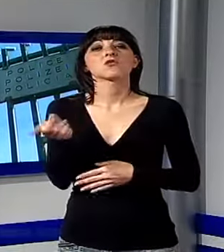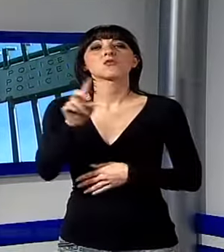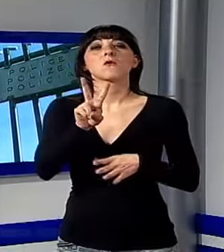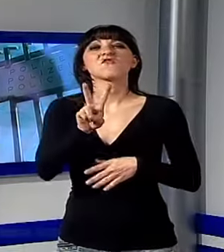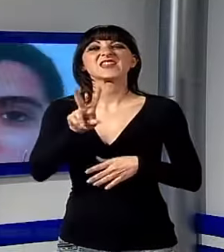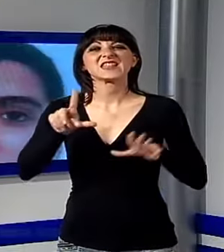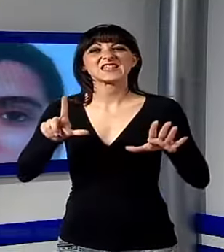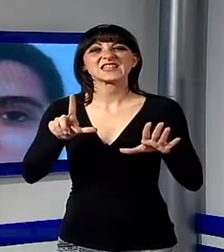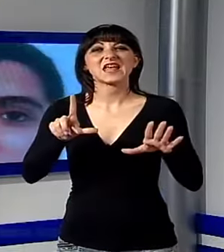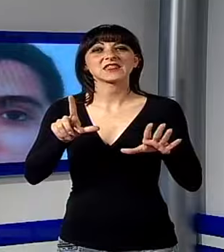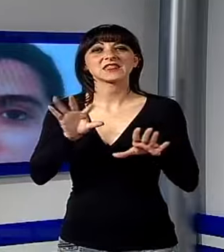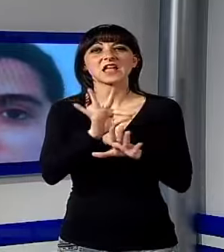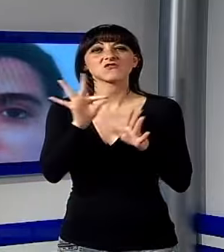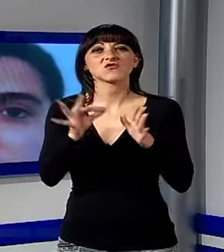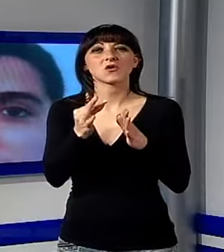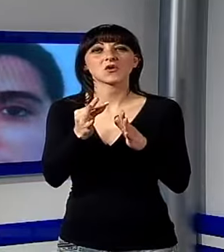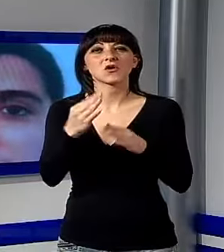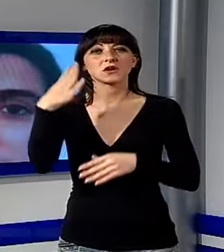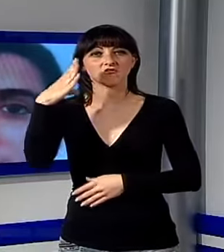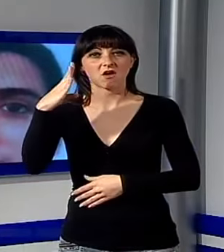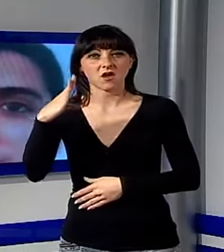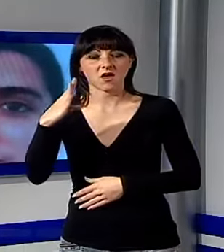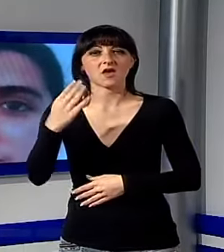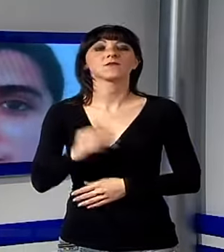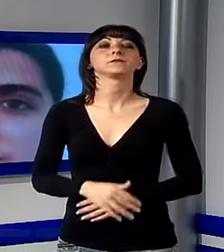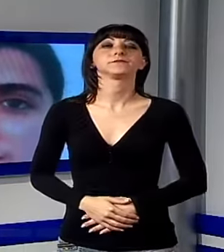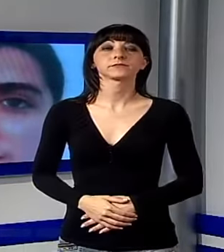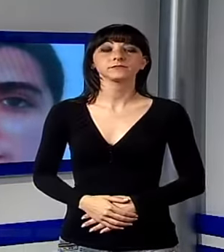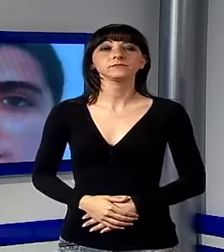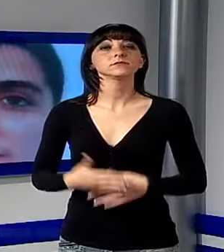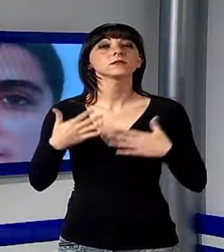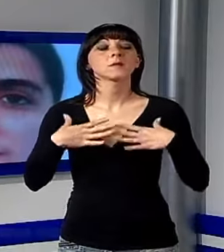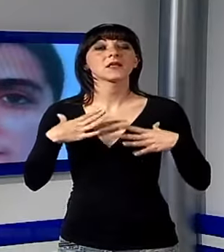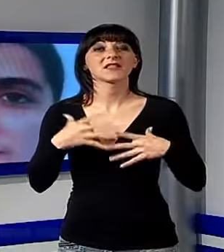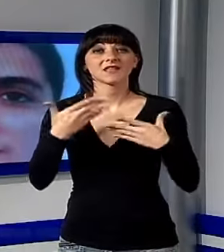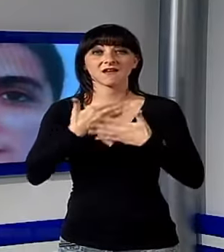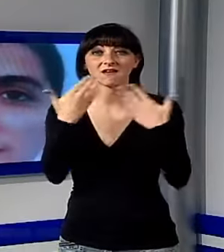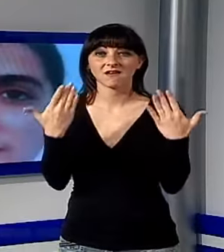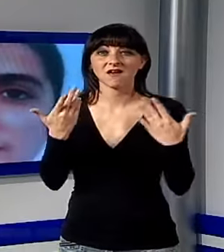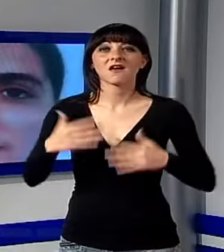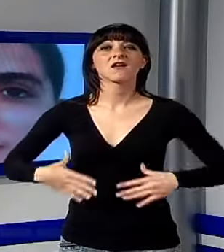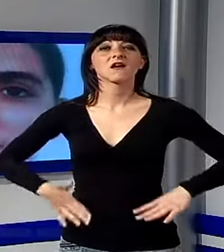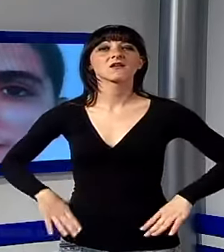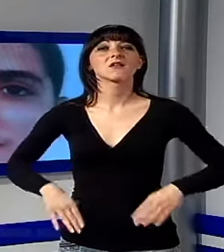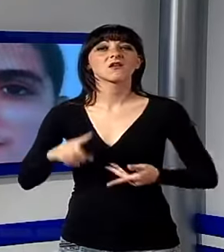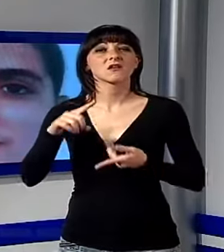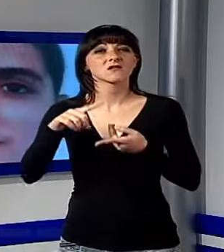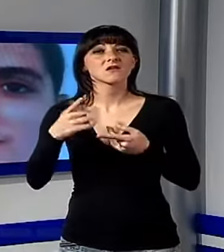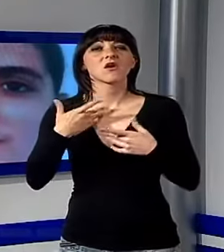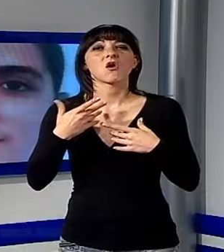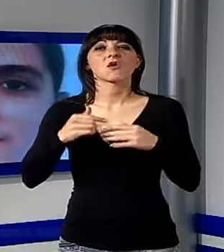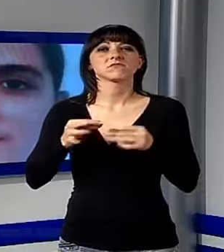volta indossava una t-shirt chiara, dei pantaloni di jeans corti, scarpe di gomma, è alto 1,75 m,